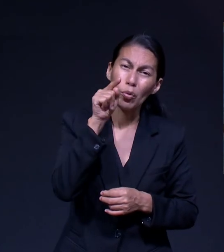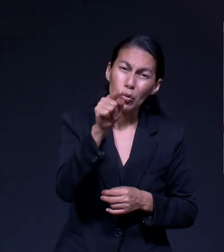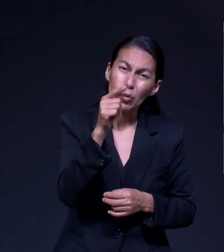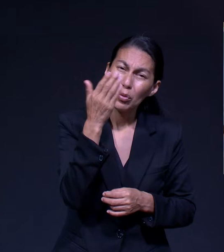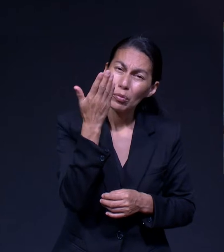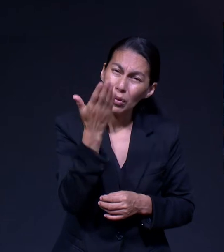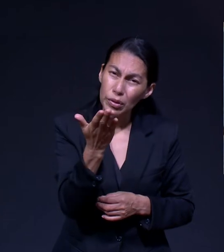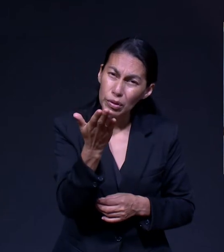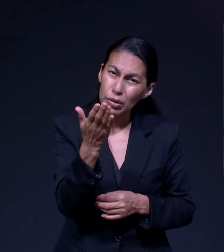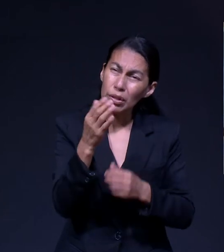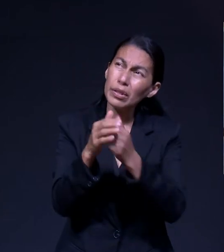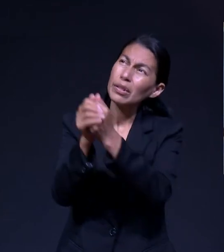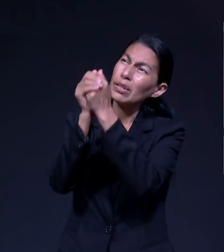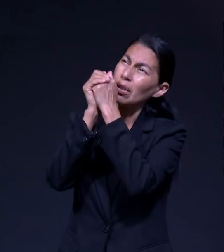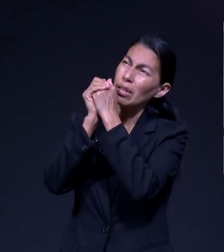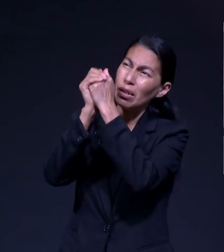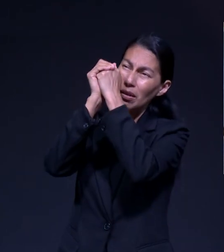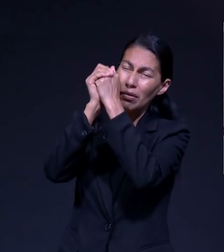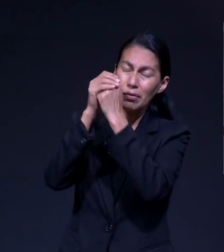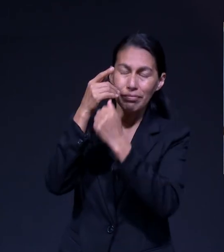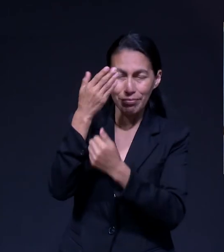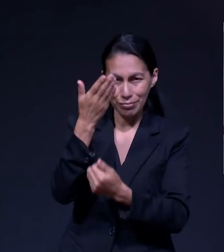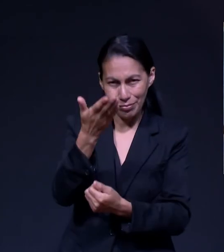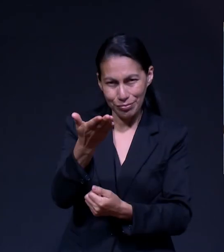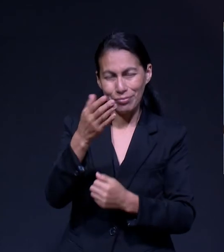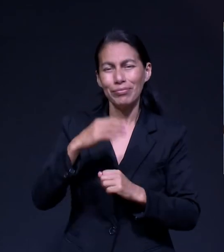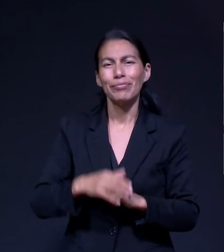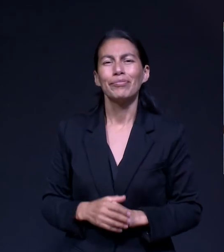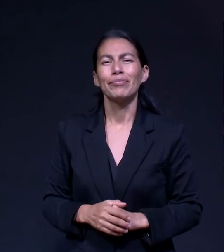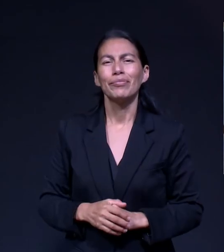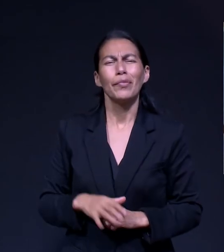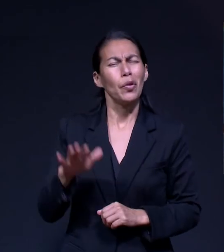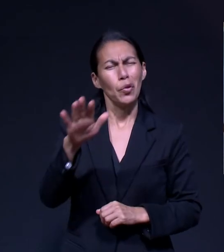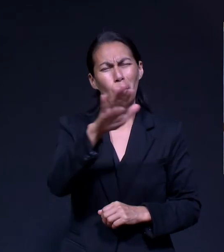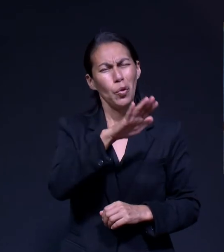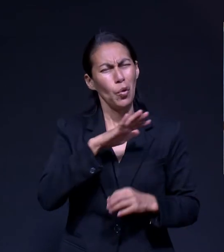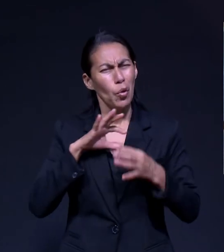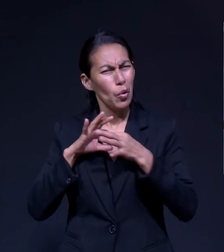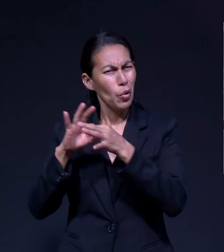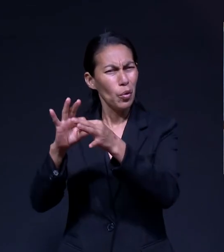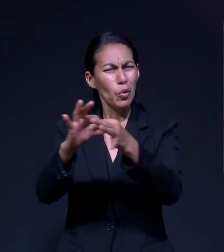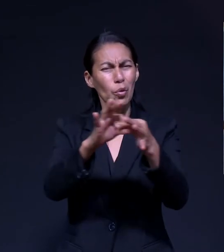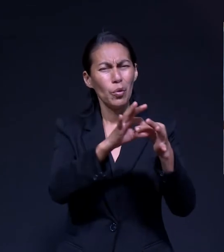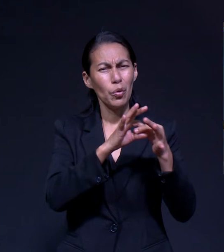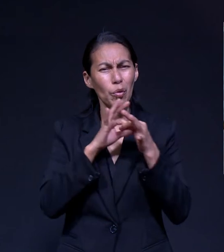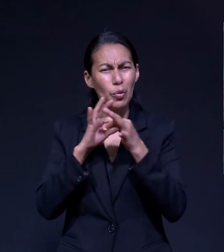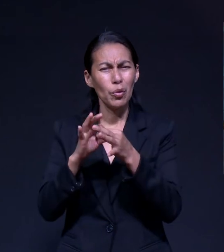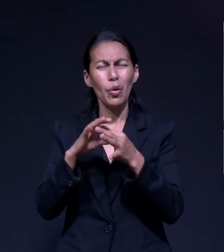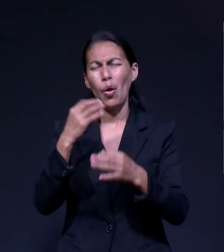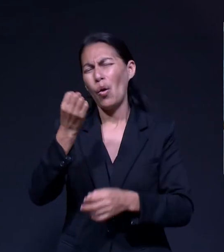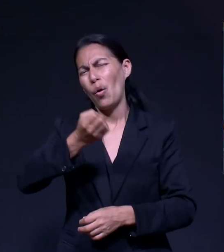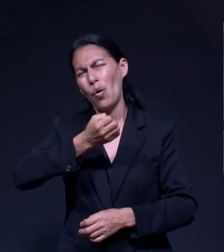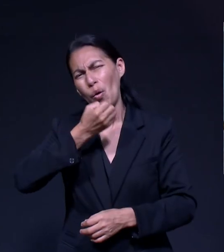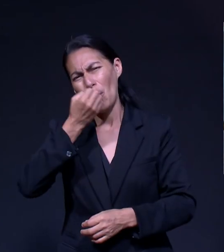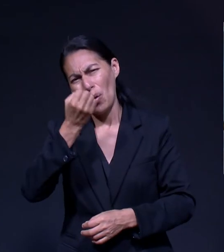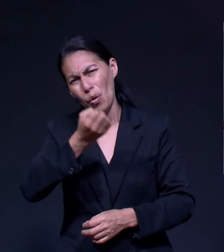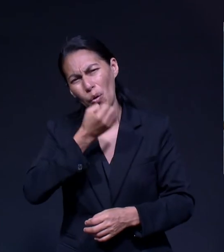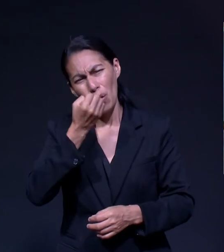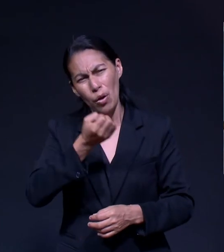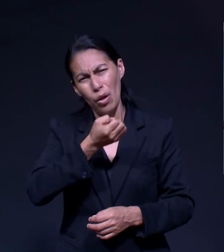Por ti Y de esa manera Todos nos unimos Para orar Los unos Por los